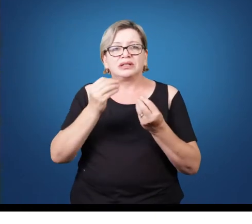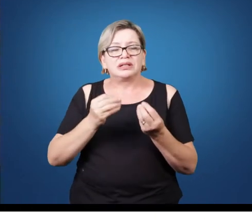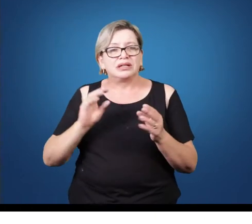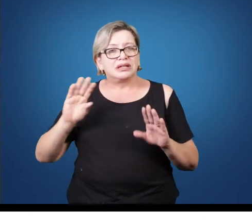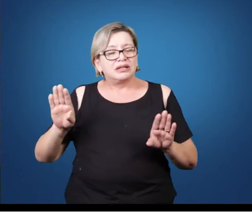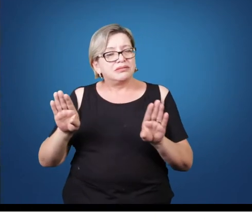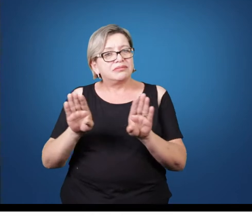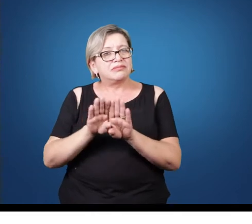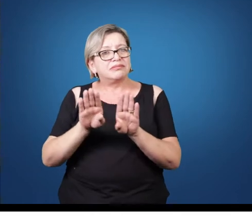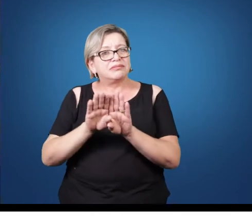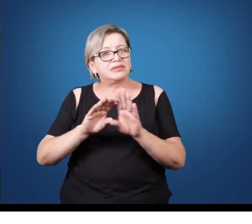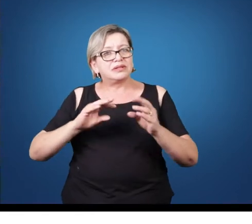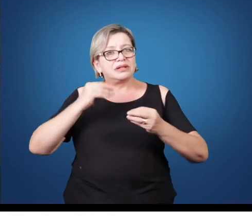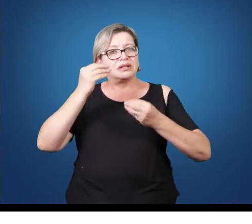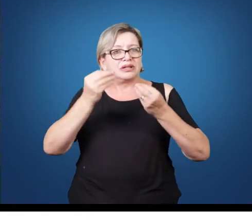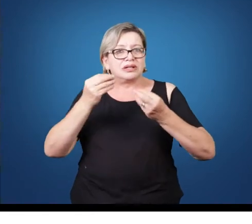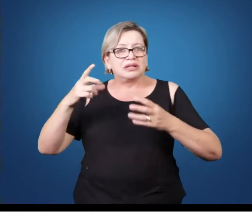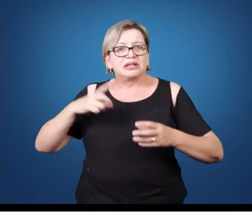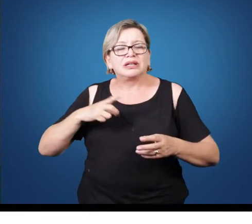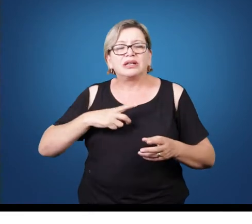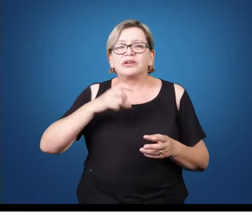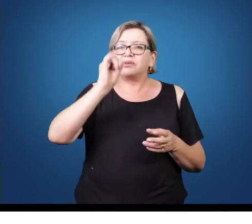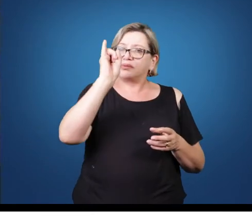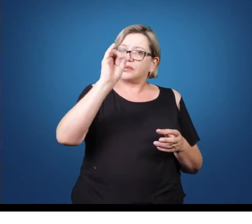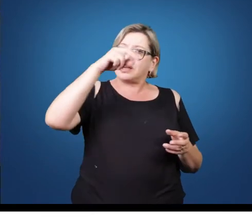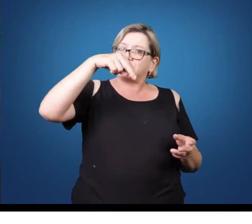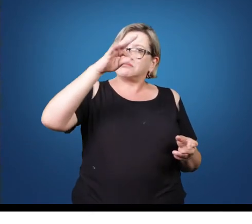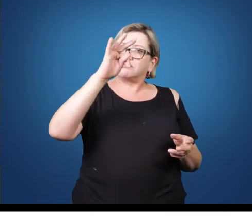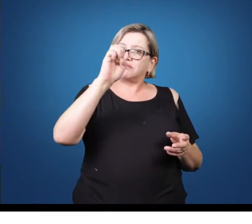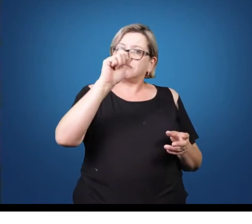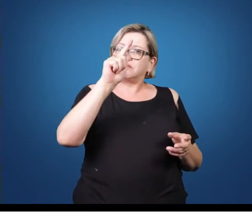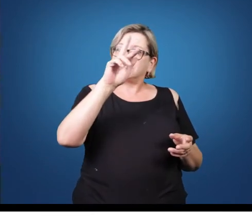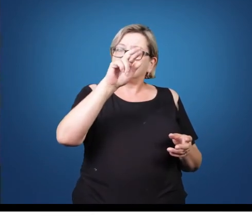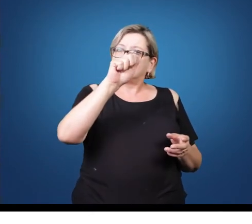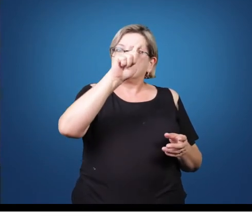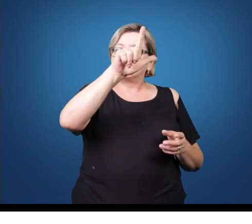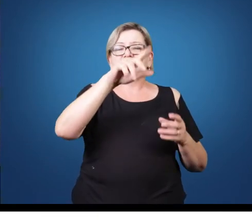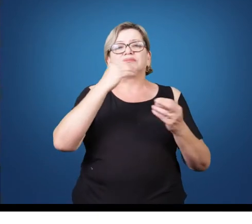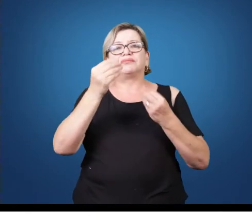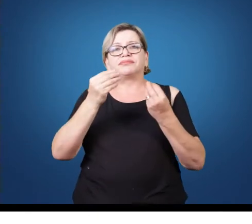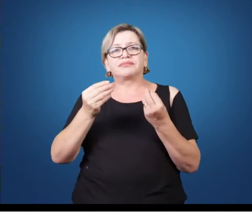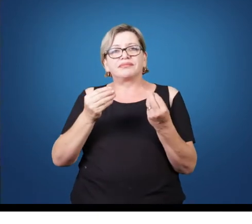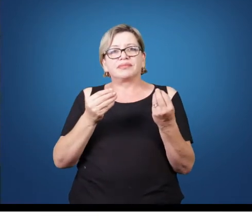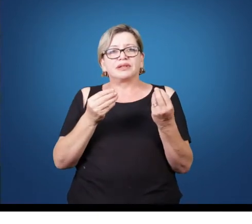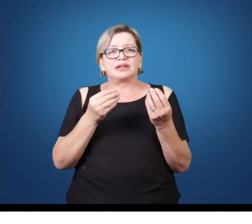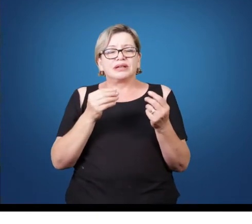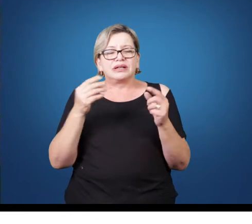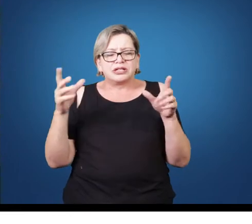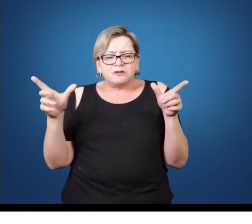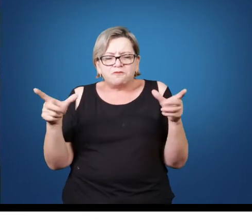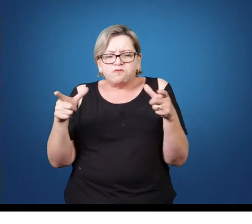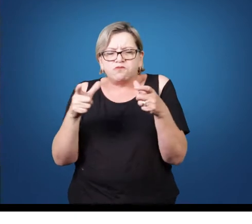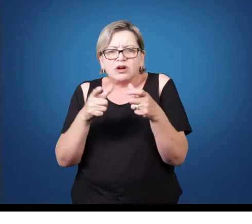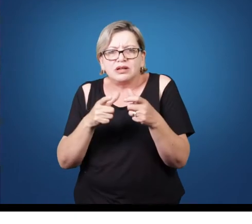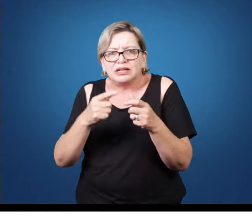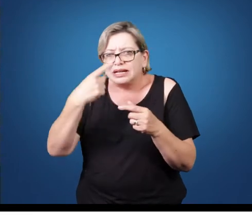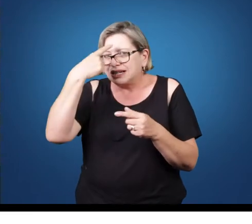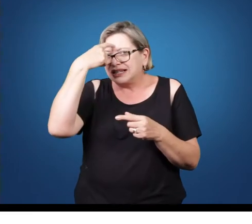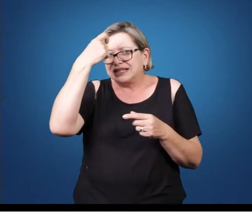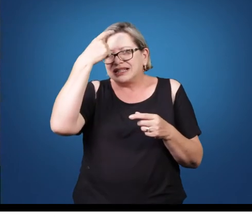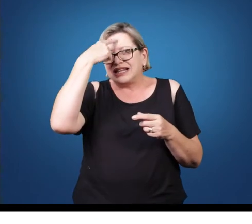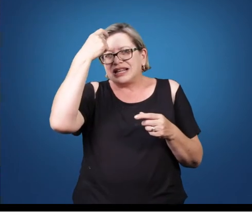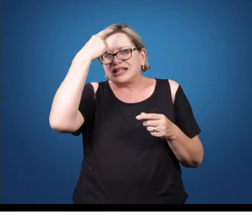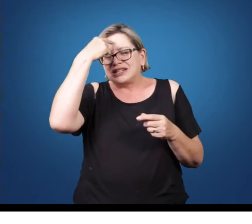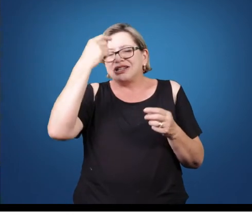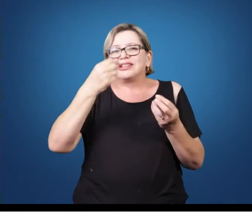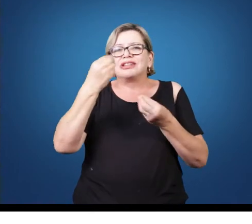decorrência do Decafonismo, mas também em agenciamento a certas ideias de um outro compositor chamado Olivier